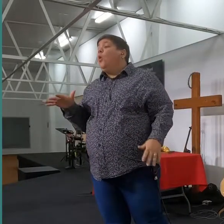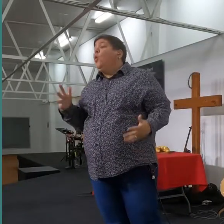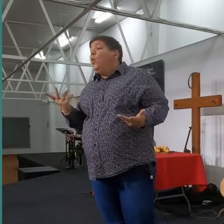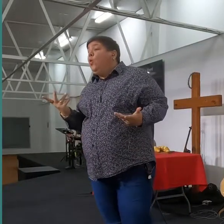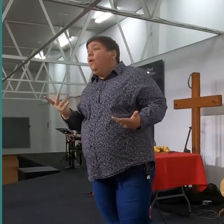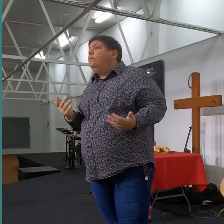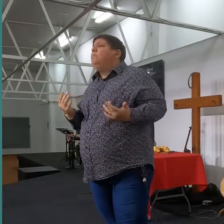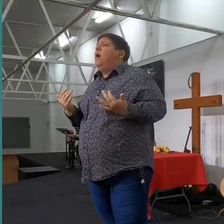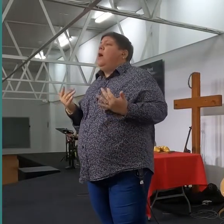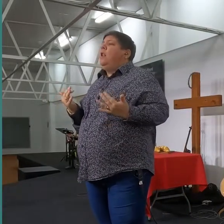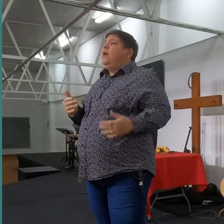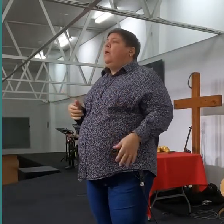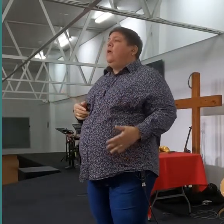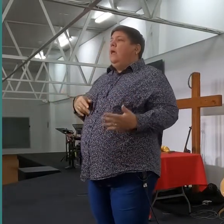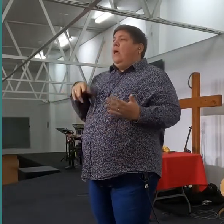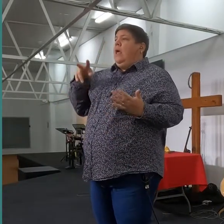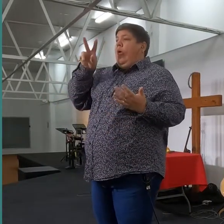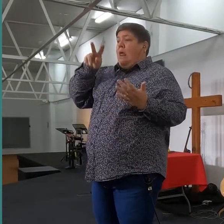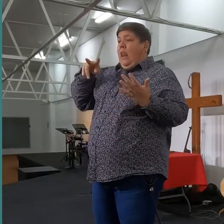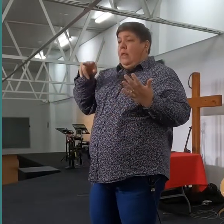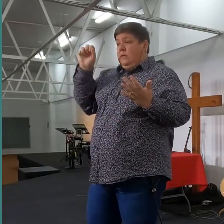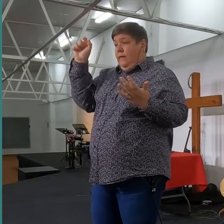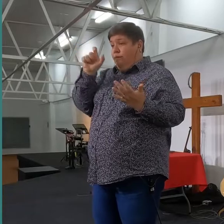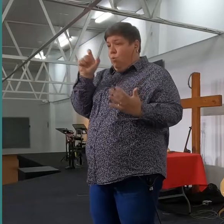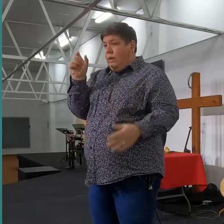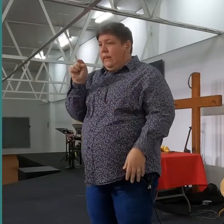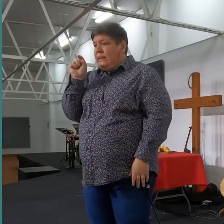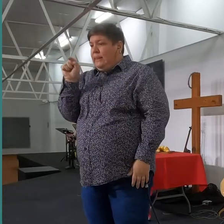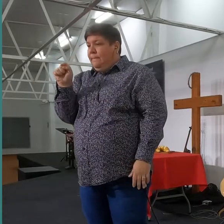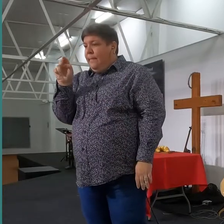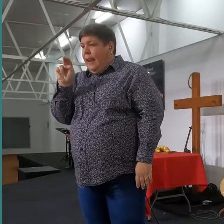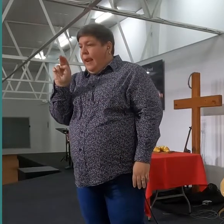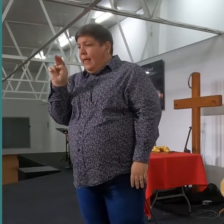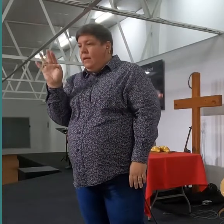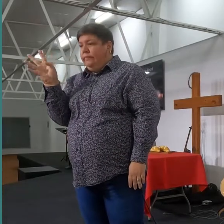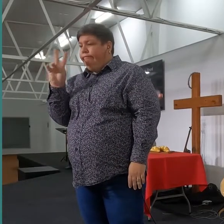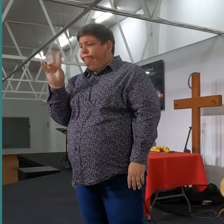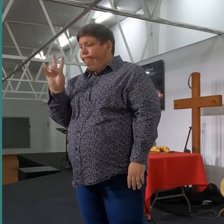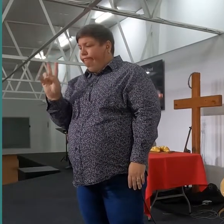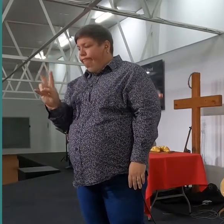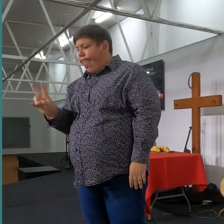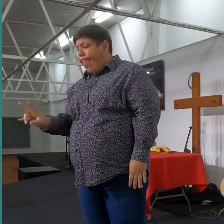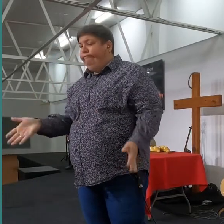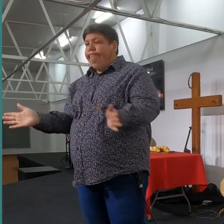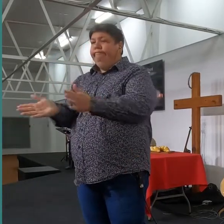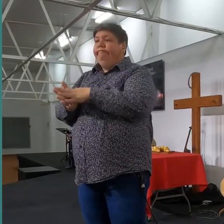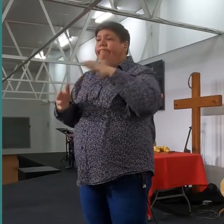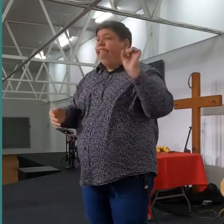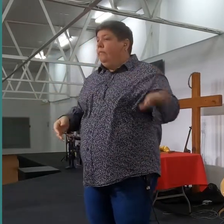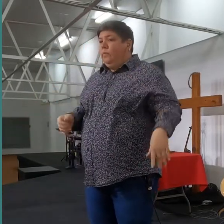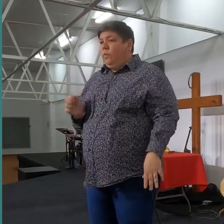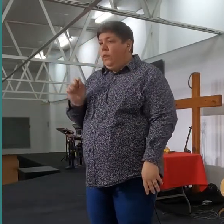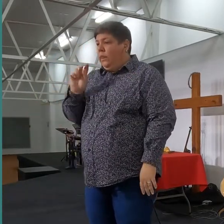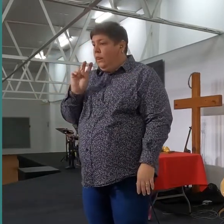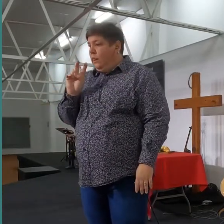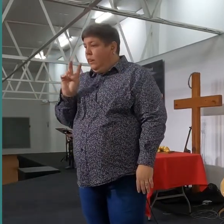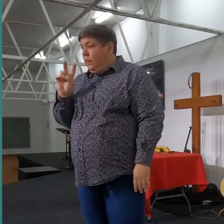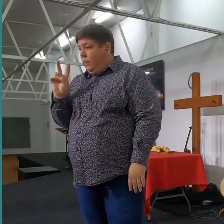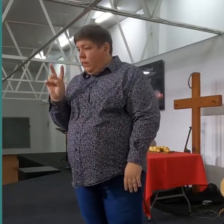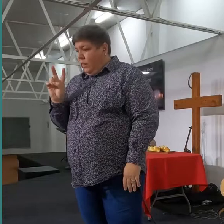dit is makkelijk, lees na die woord aandachtig, begin hier, lees na die woord aandachtig, gaan sit en maak tijd, weet jy, as jy vijf minuut die dag het, vat vijf minuut die, en gaan